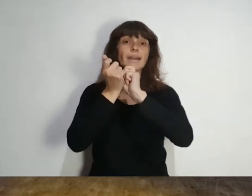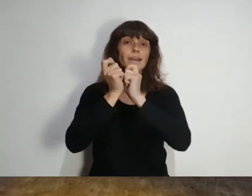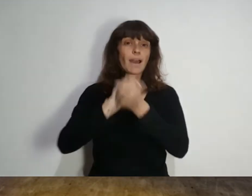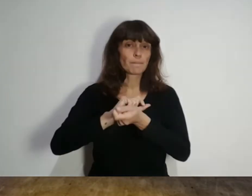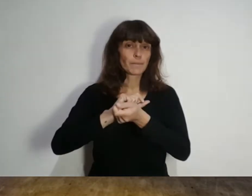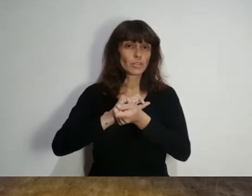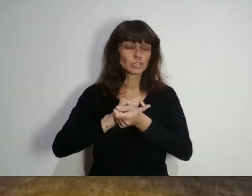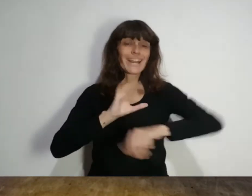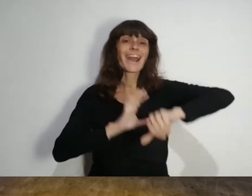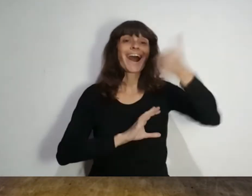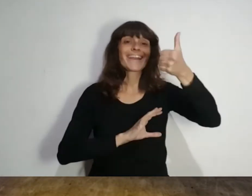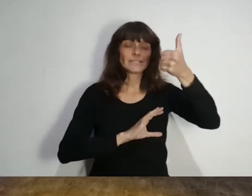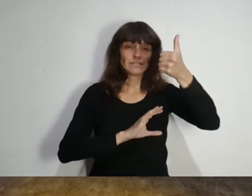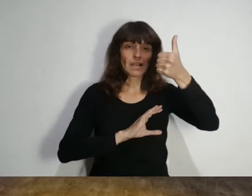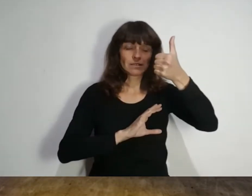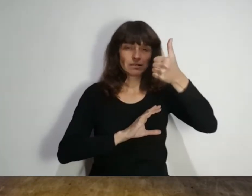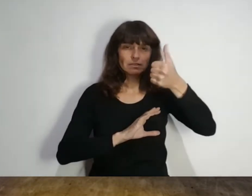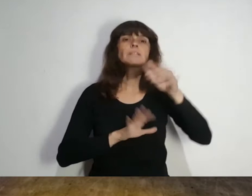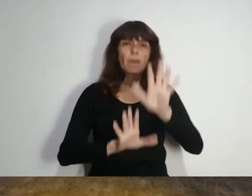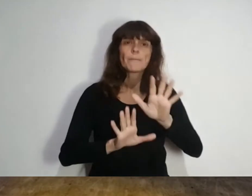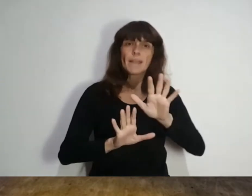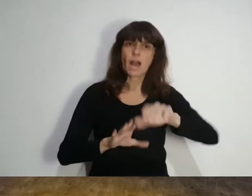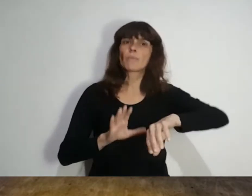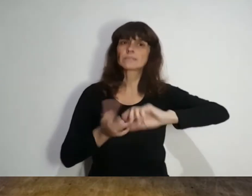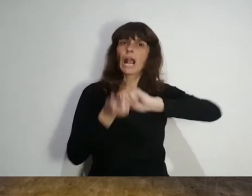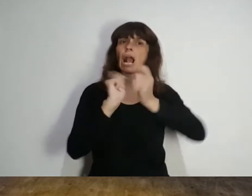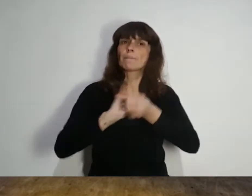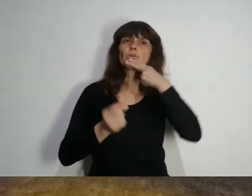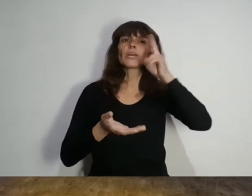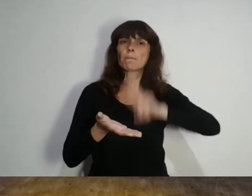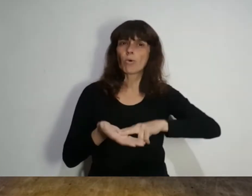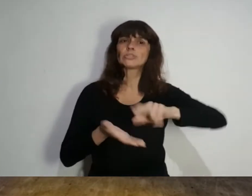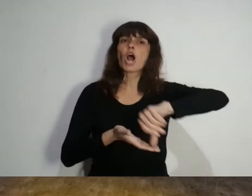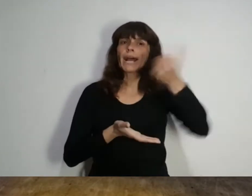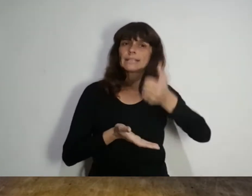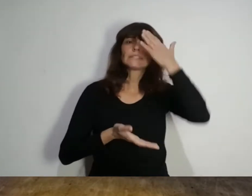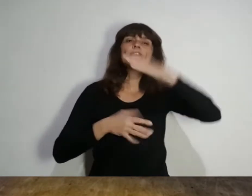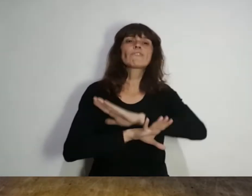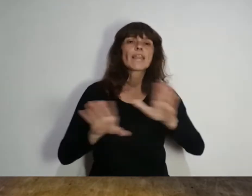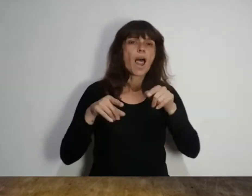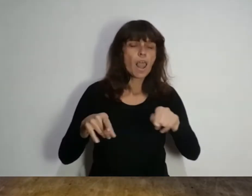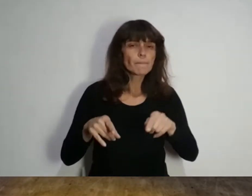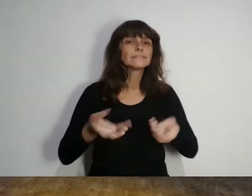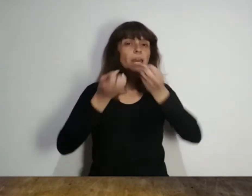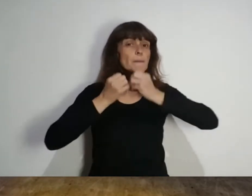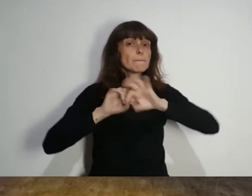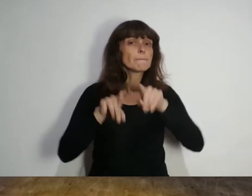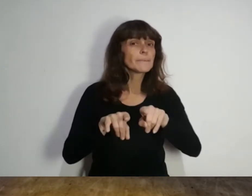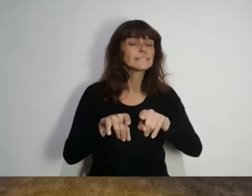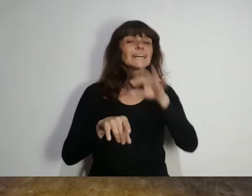Cambios en ganancia. Los esperados cambios en el impuesto a las ganancias finalmente tendrán efecto